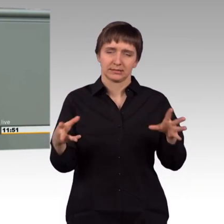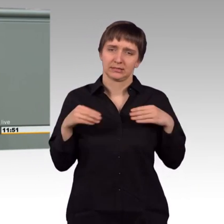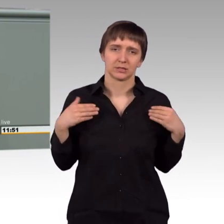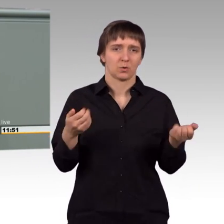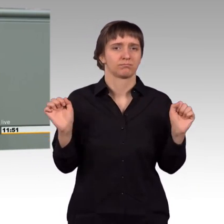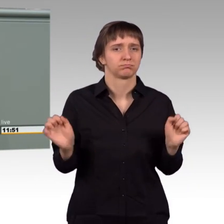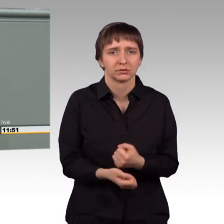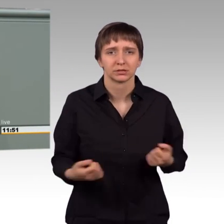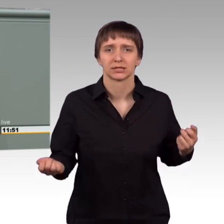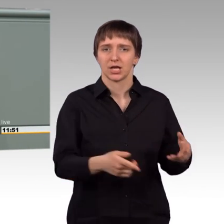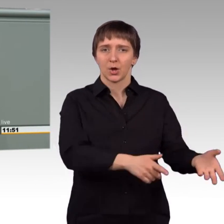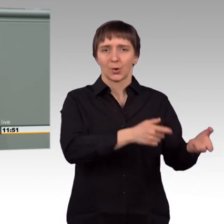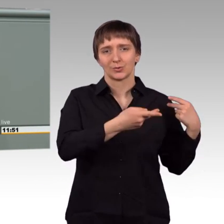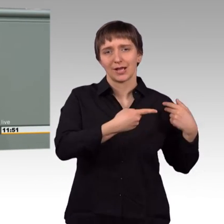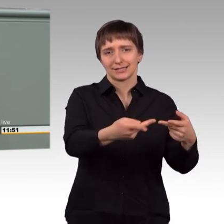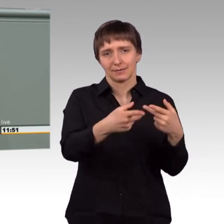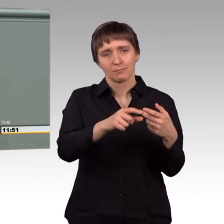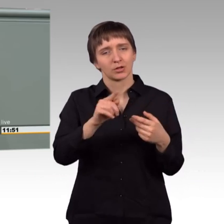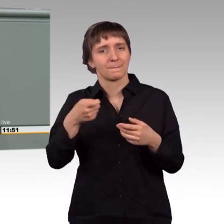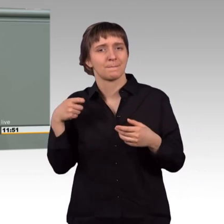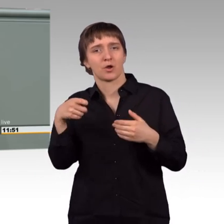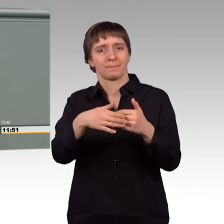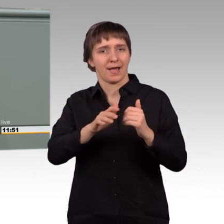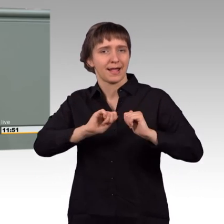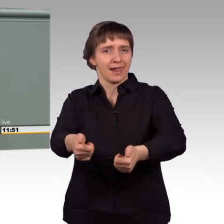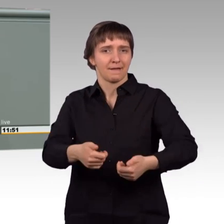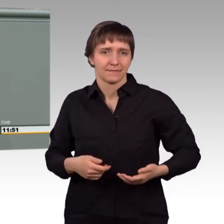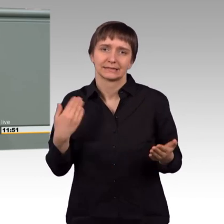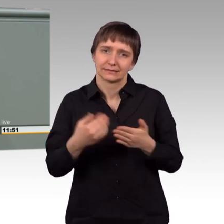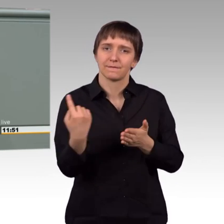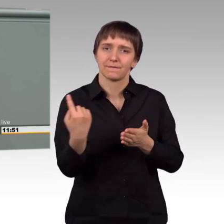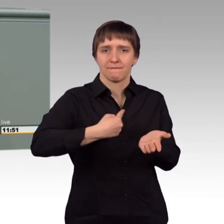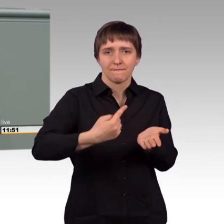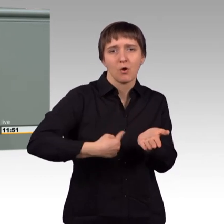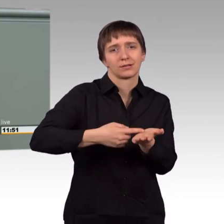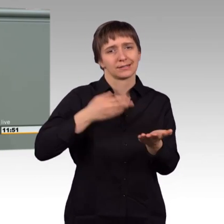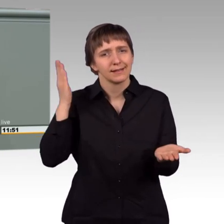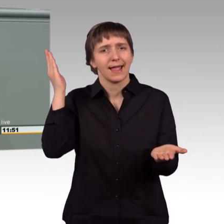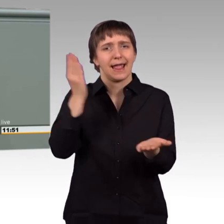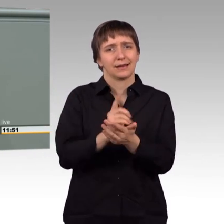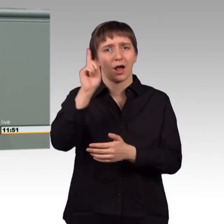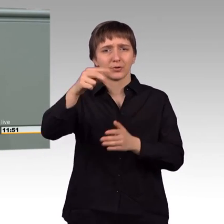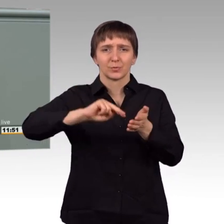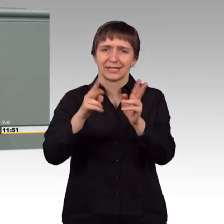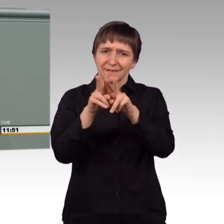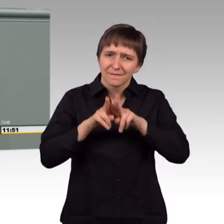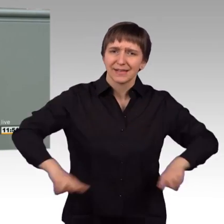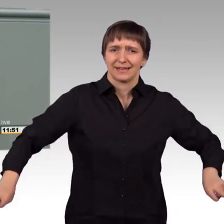Rüstungsexporte sind Beihilfe zum Mord. Und wir fordern deswegen endlich eine friedliche Außenpolitik, die fundamental dazu